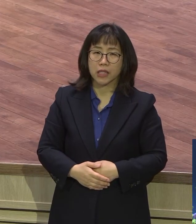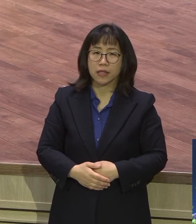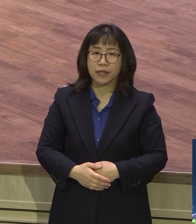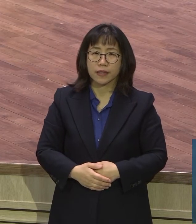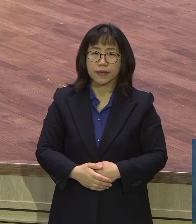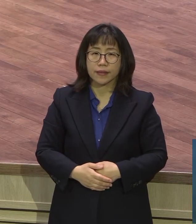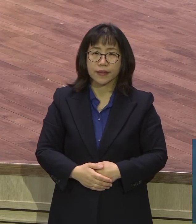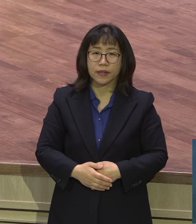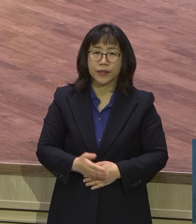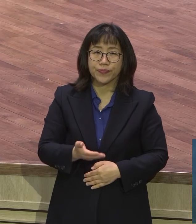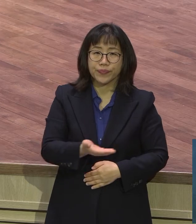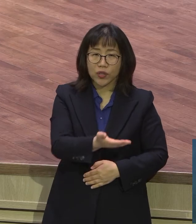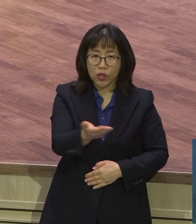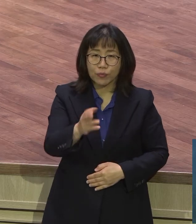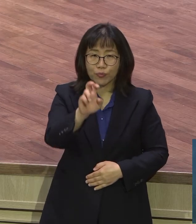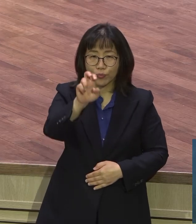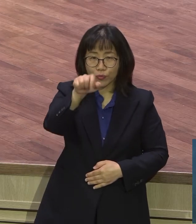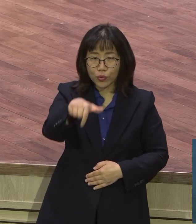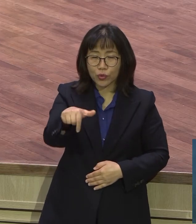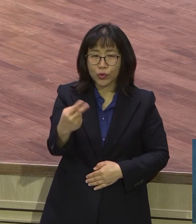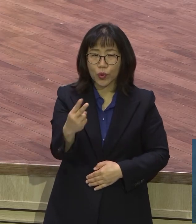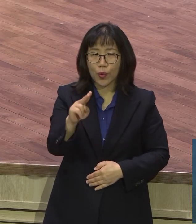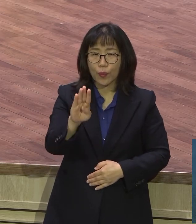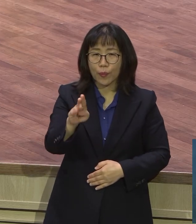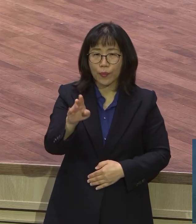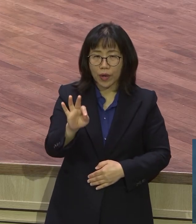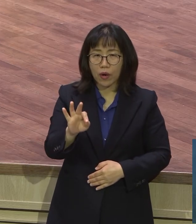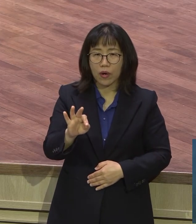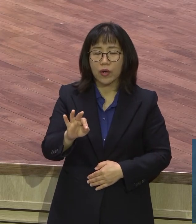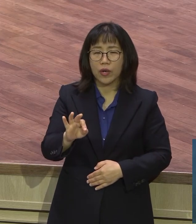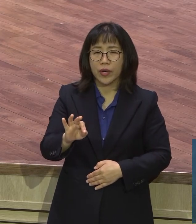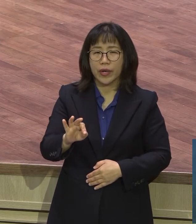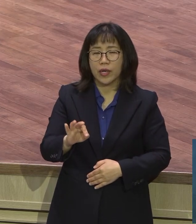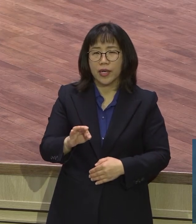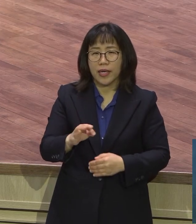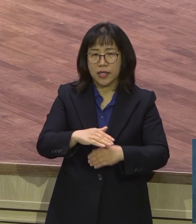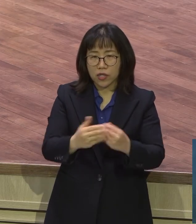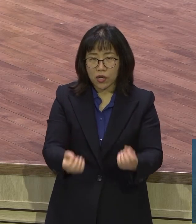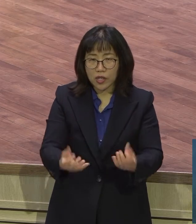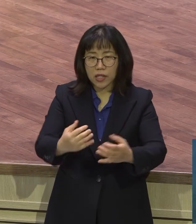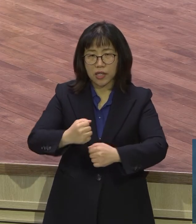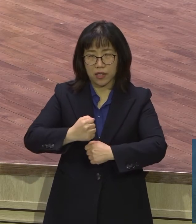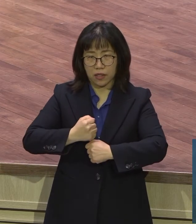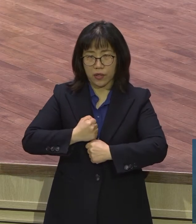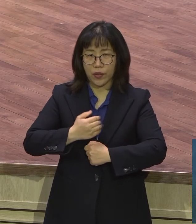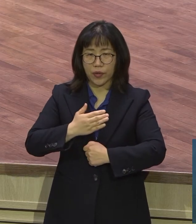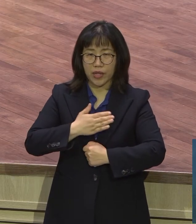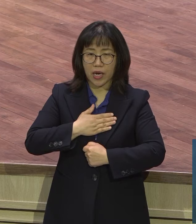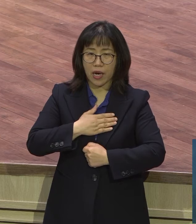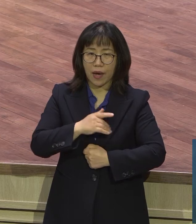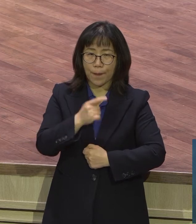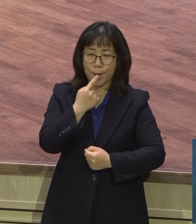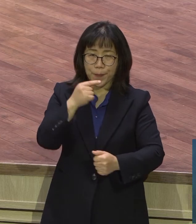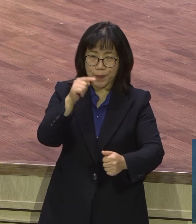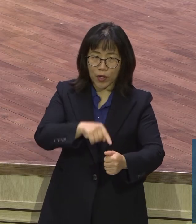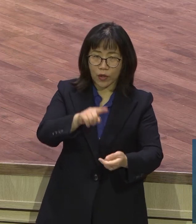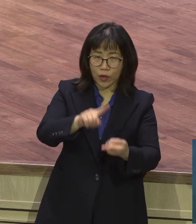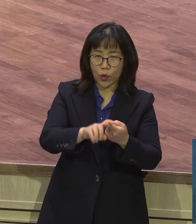너는 무교병의 절기를 지키라. 내가 내게 명령한 대로 아비월에 정한 때에 1회 동안 무교병을 먹을지니